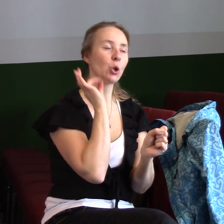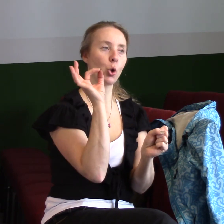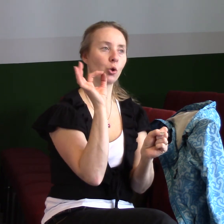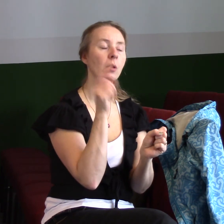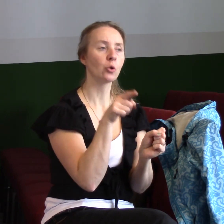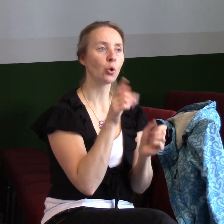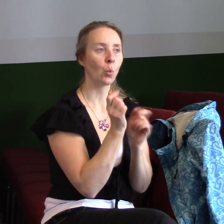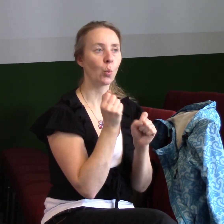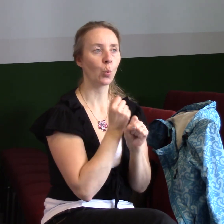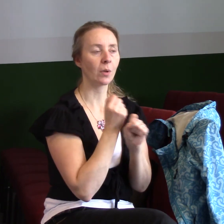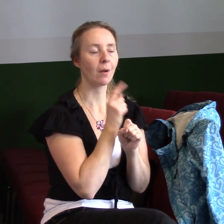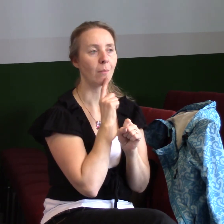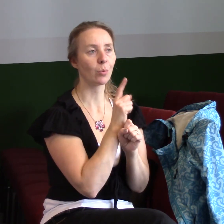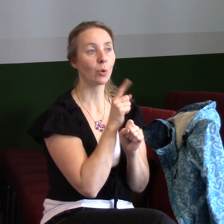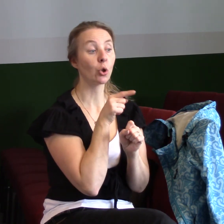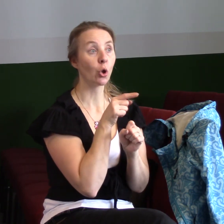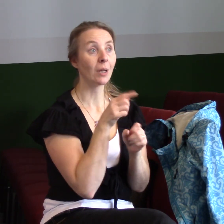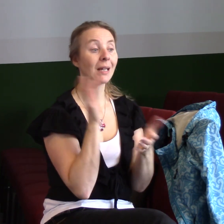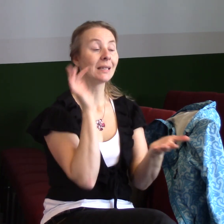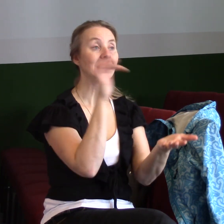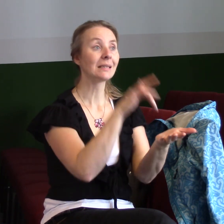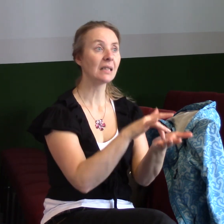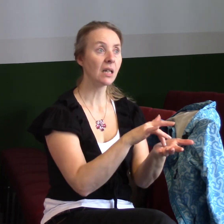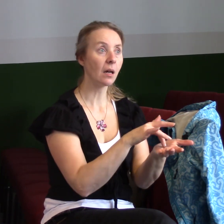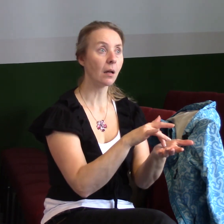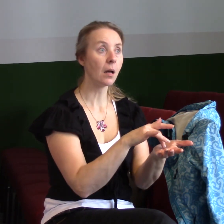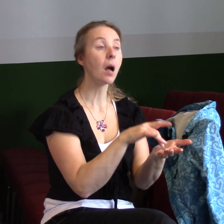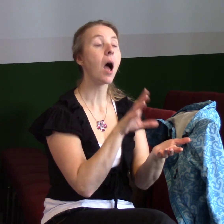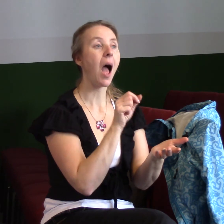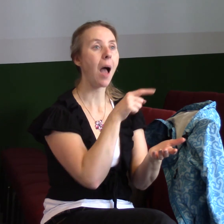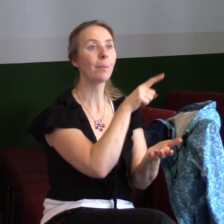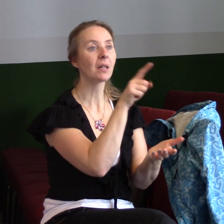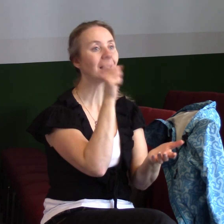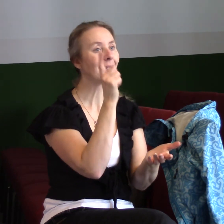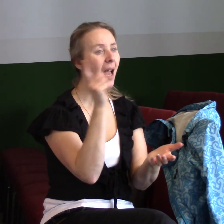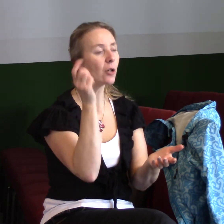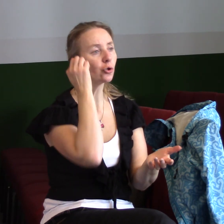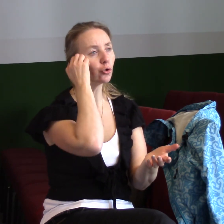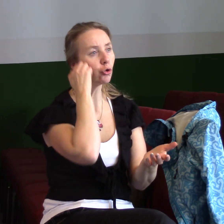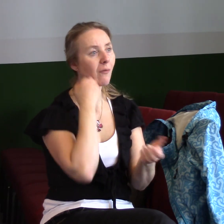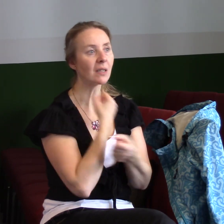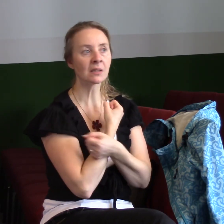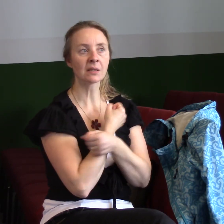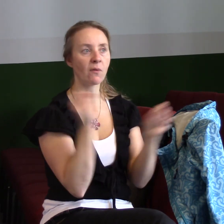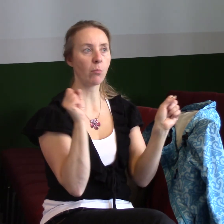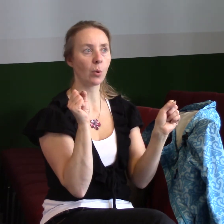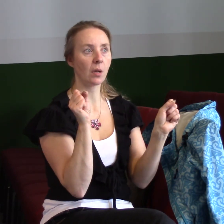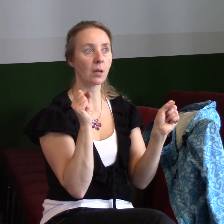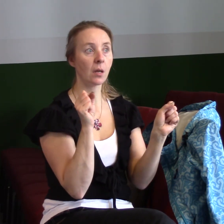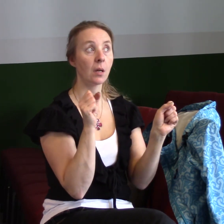cílem boje a vítězství je, aby jsi byl svobodný. Každý potřebujeme svobodu v nějaké jiné věci. Někdo potřebuje